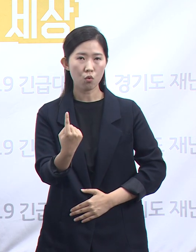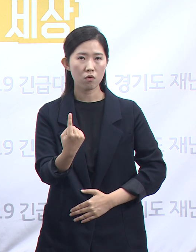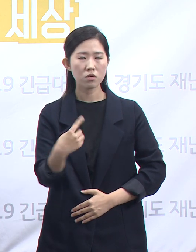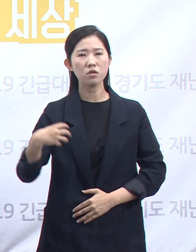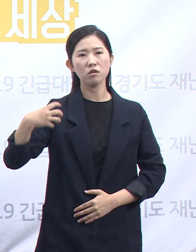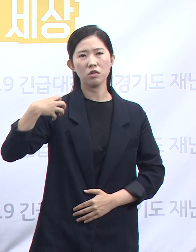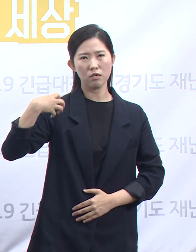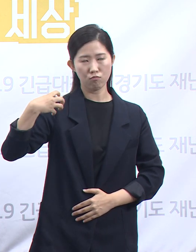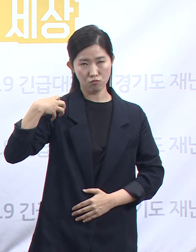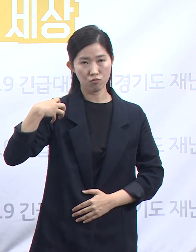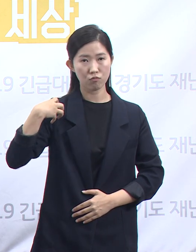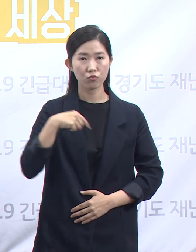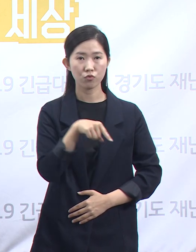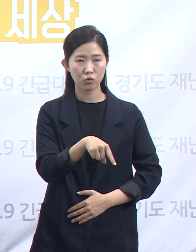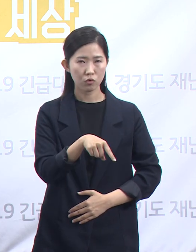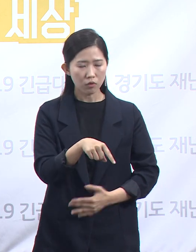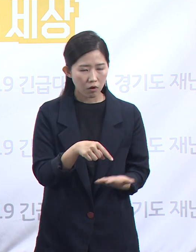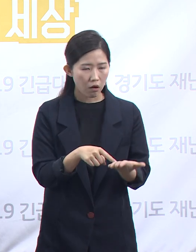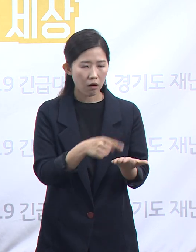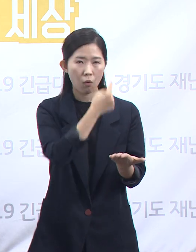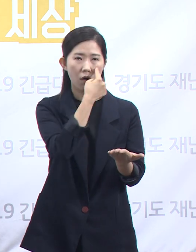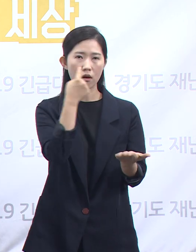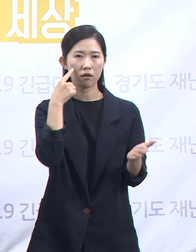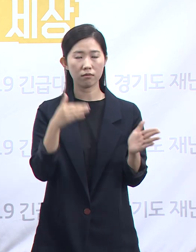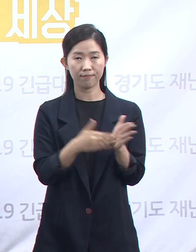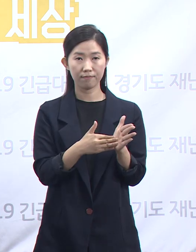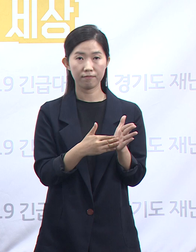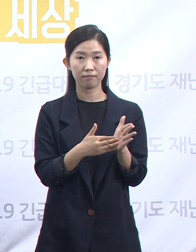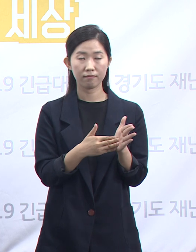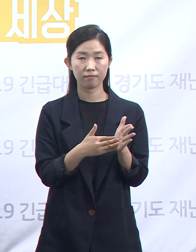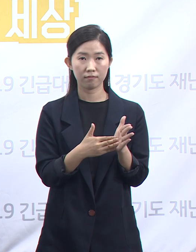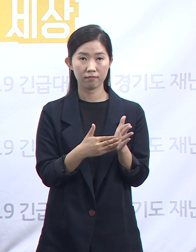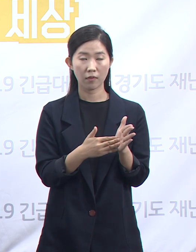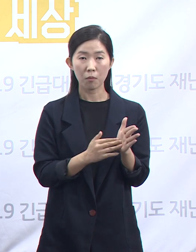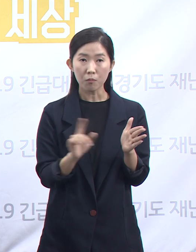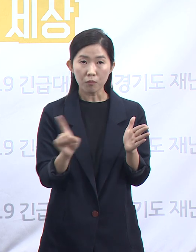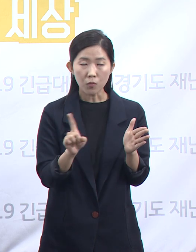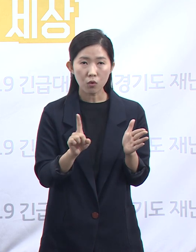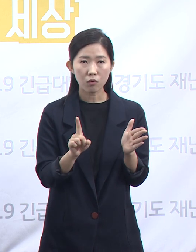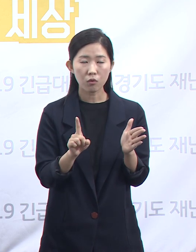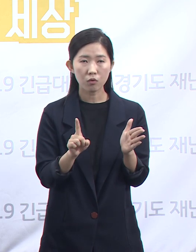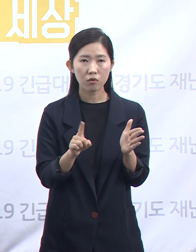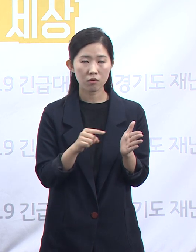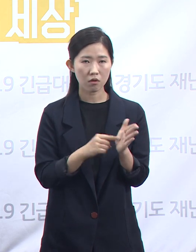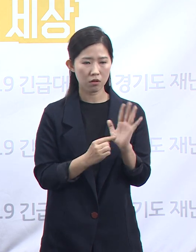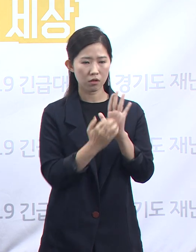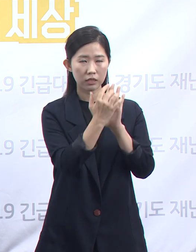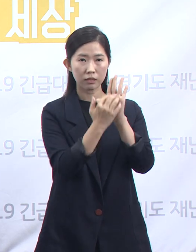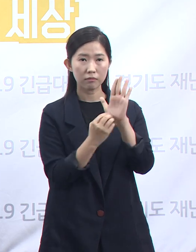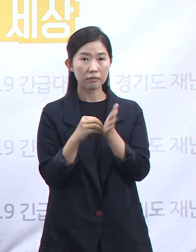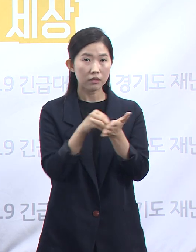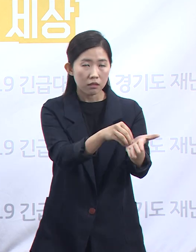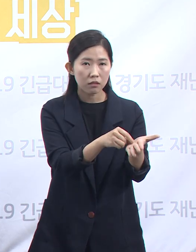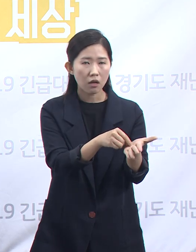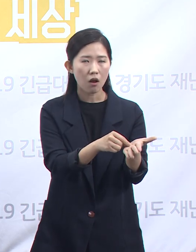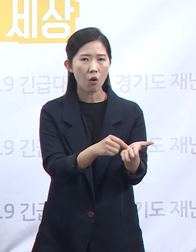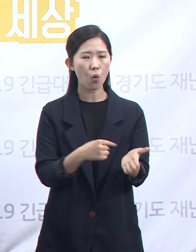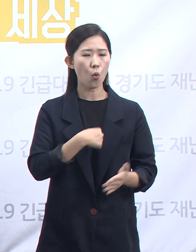실적으로 충당하였다는 걸 확인할 수 있습니다. 즉 입찰 독점이 발생하고 있다는 사실입니다.